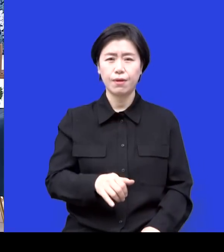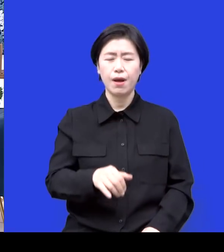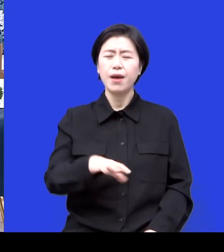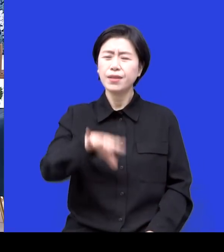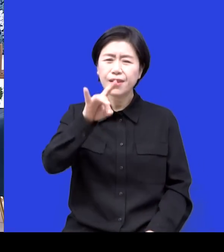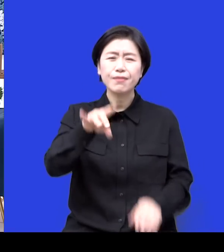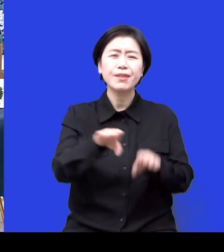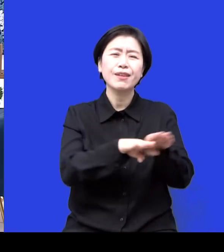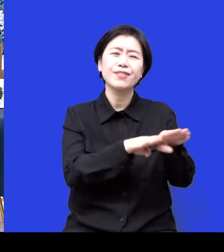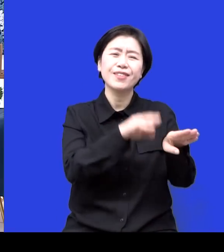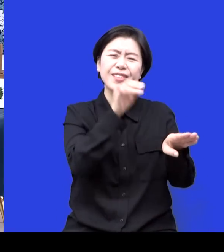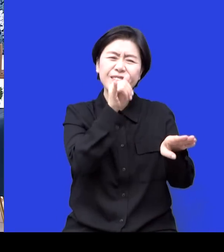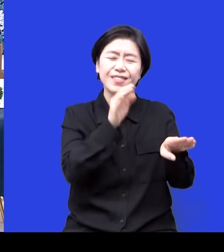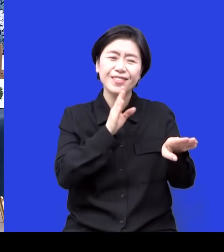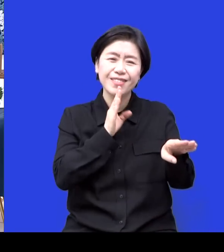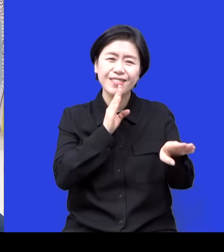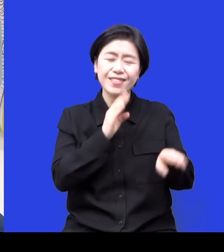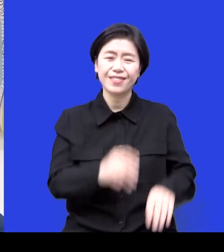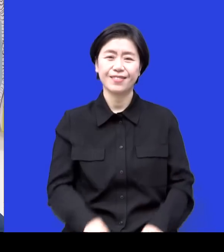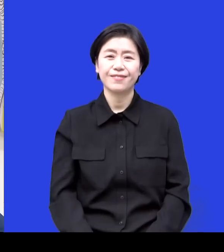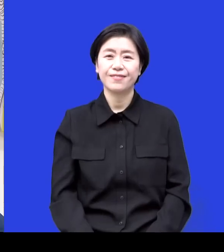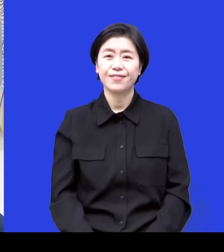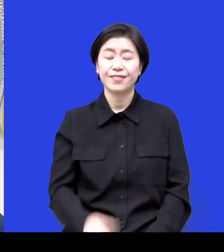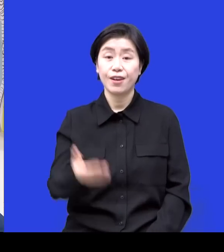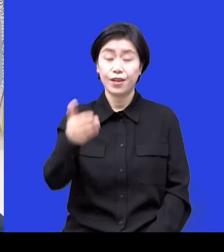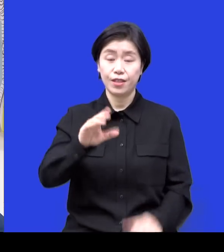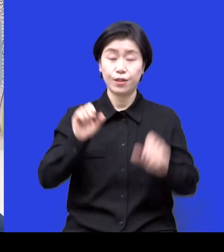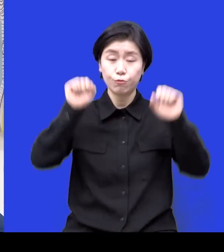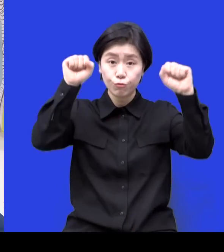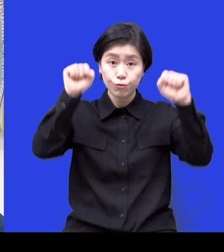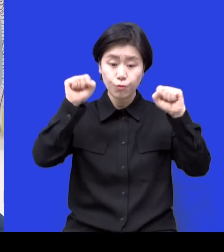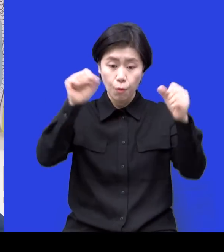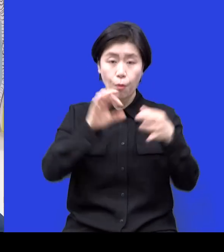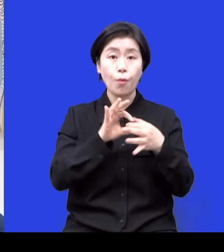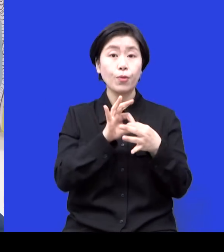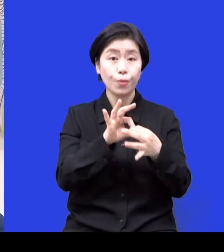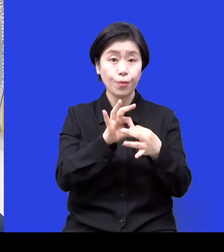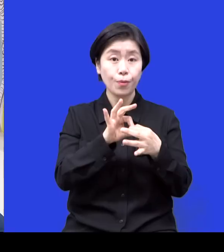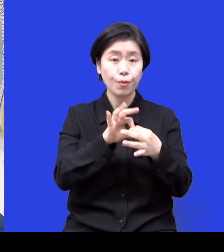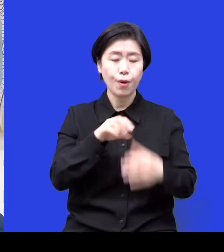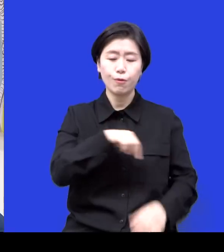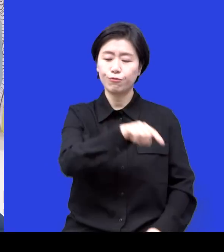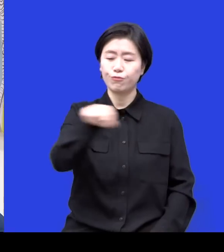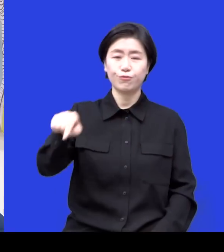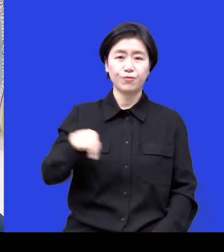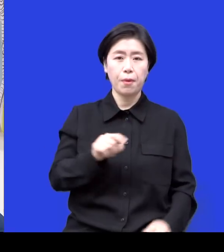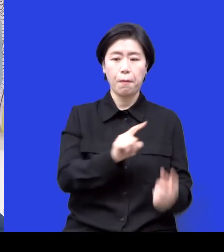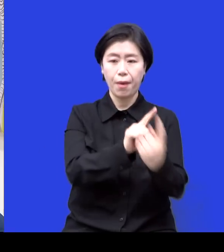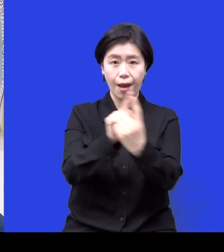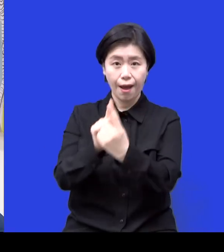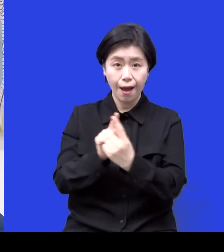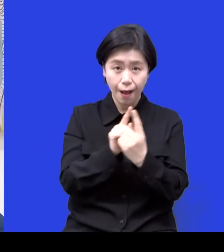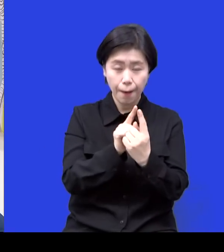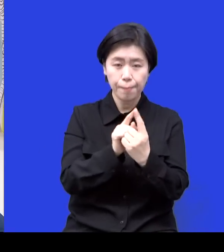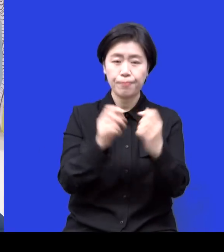하고 이러다가 운동하는 가운데서 이루어지는 여러 가지 사회성을 기르기도 하고